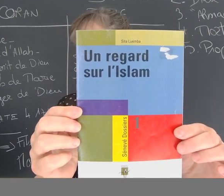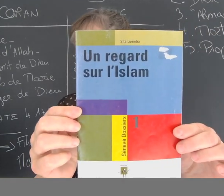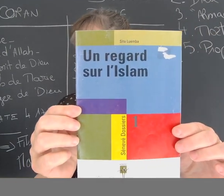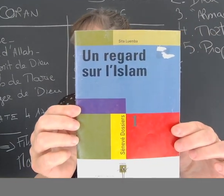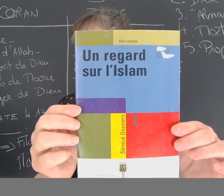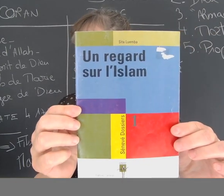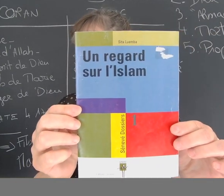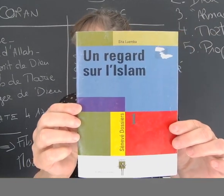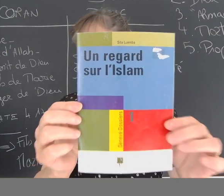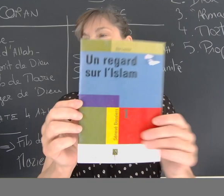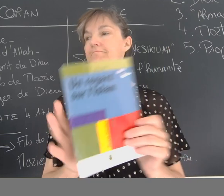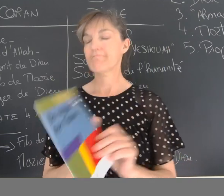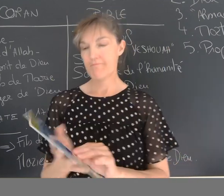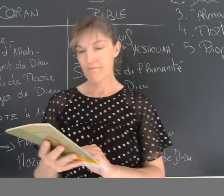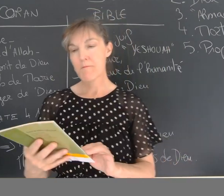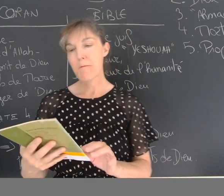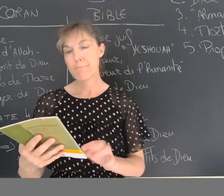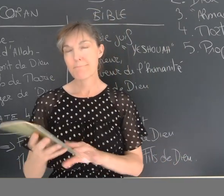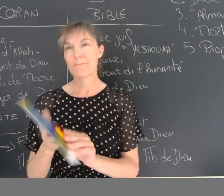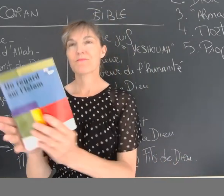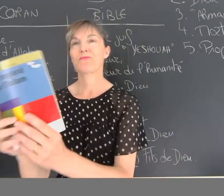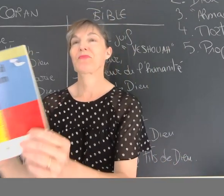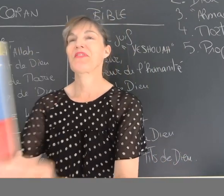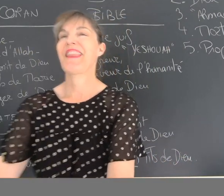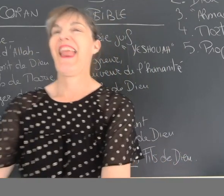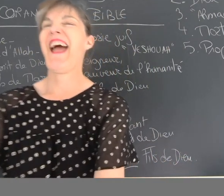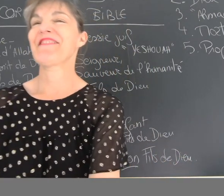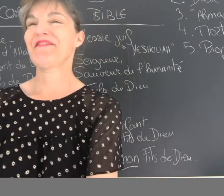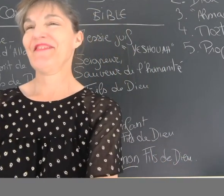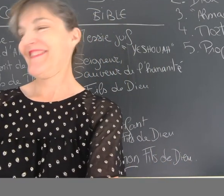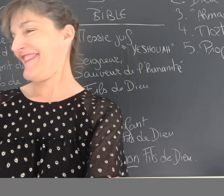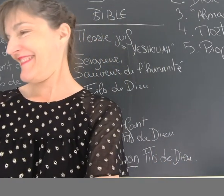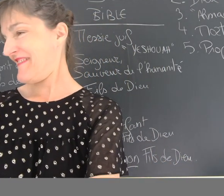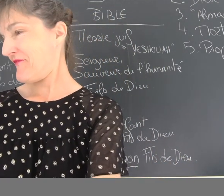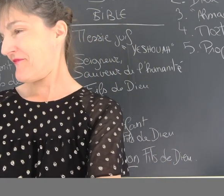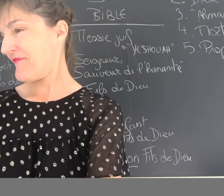part. Donc, voyons ce livre-là, Un regard sur l'islam. C'est partie de mes lectures.